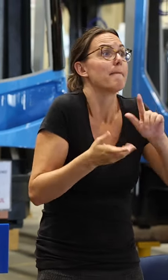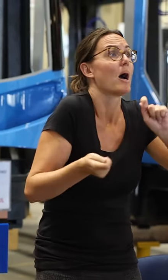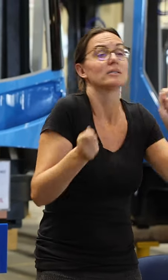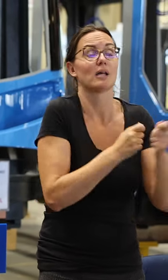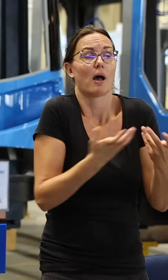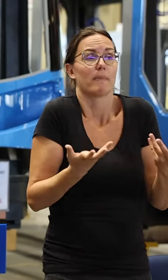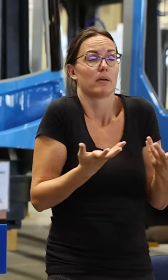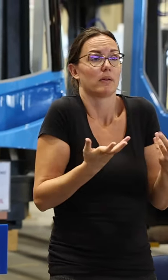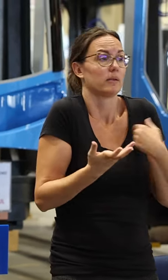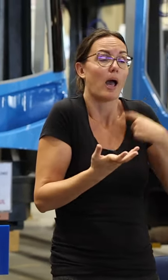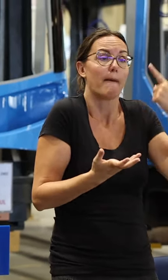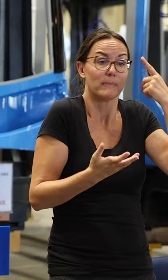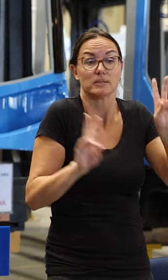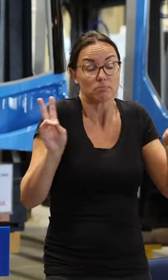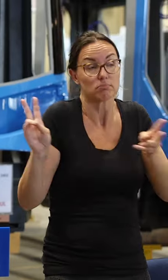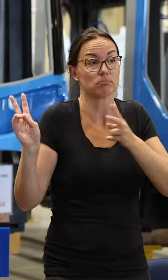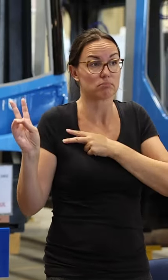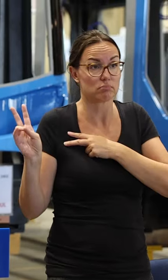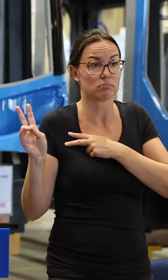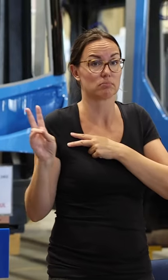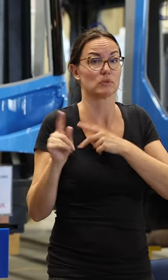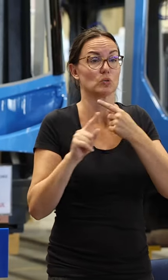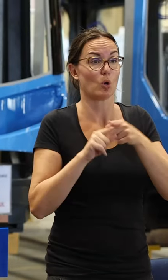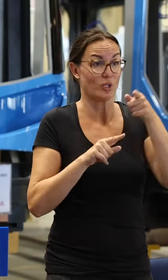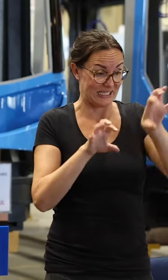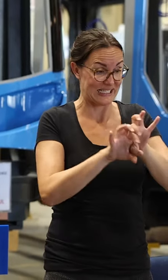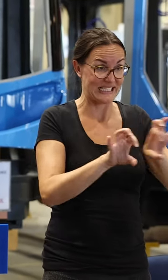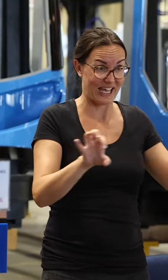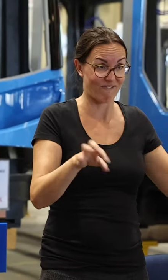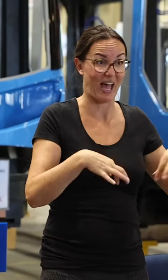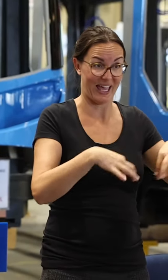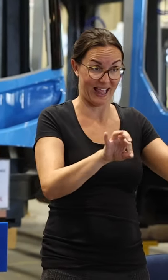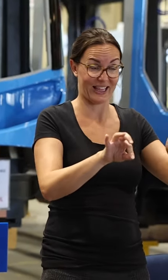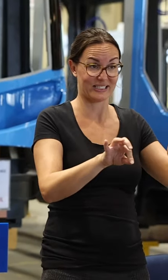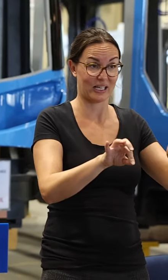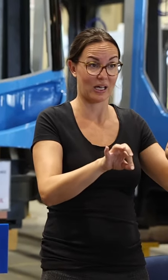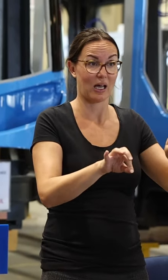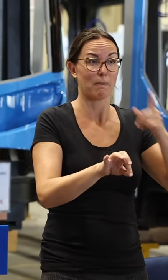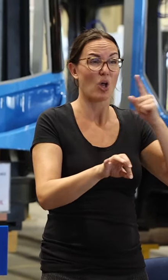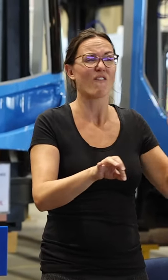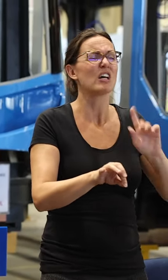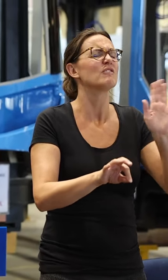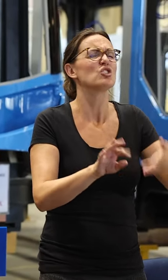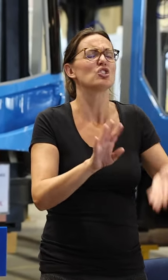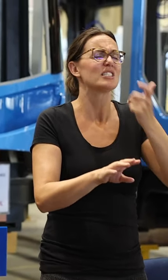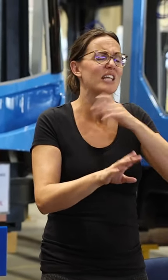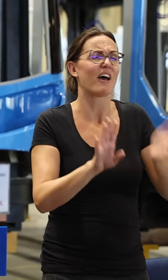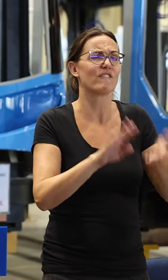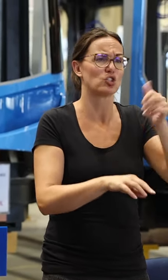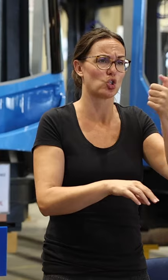Ja mislim iskreno, budući da je taj cijelovod u Ilici bio više od 100 godina star